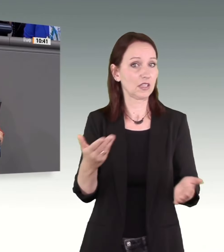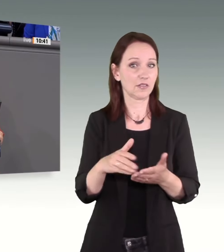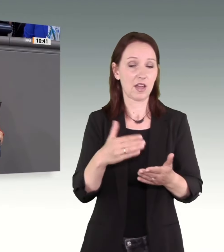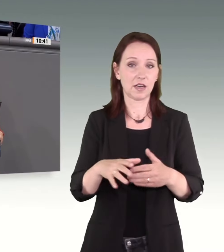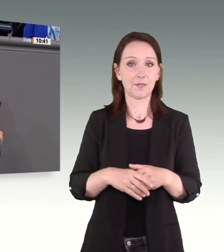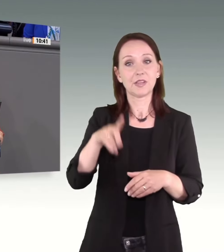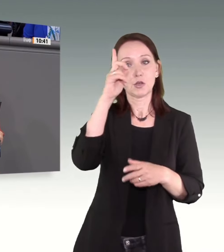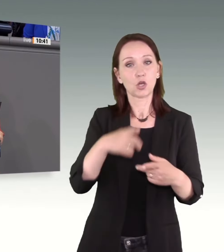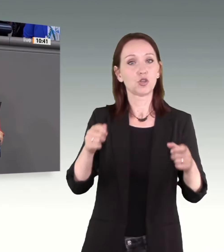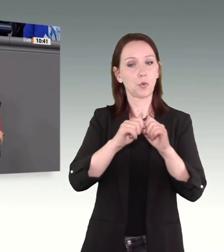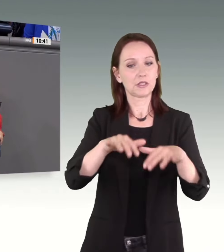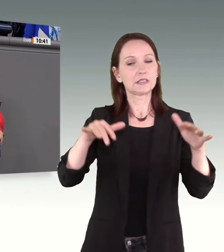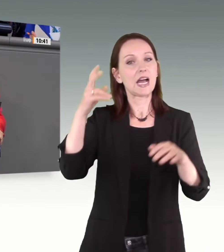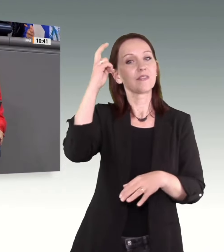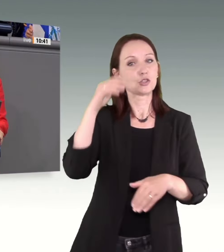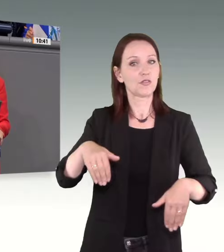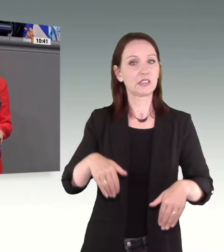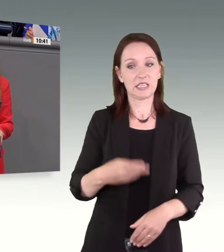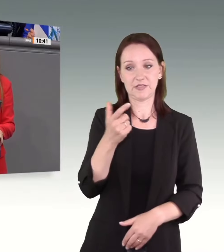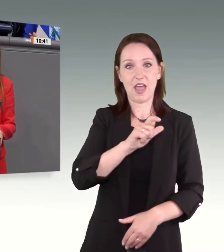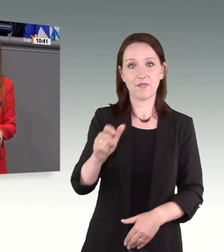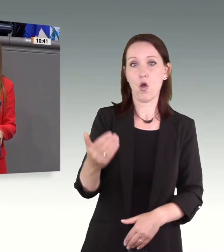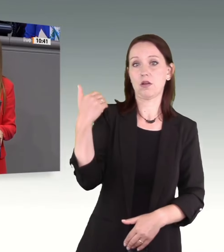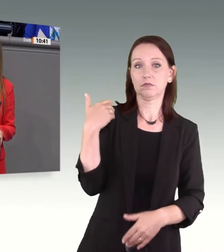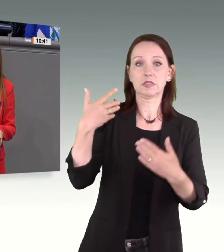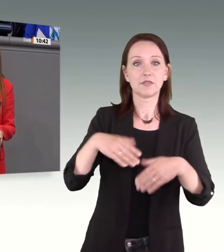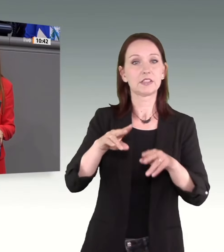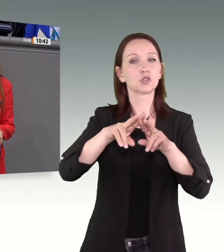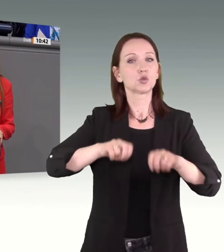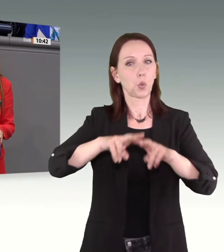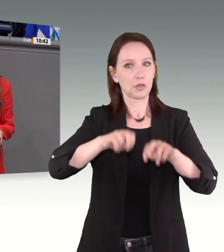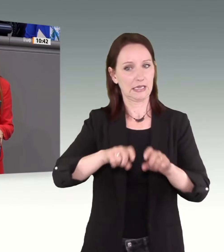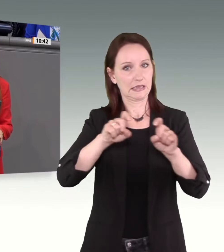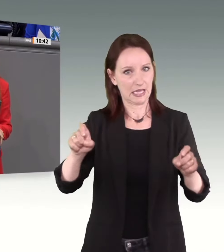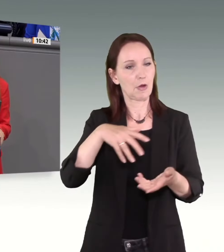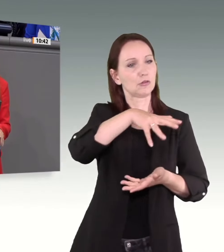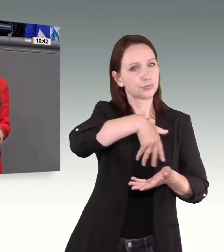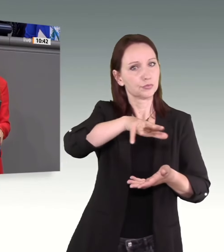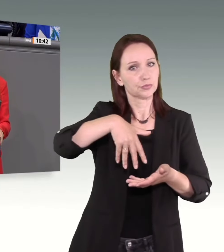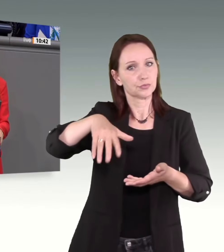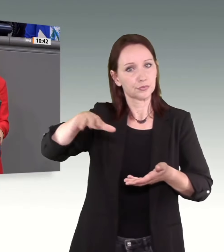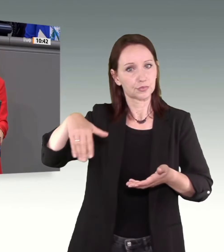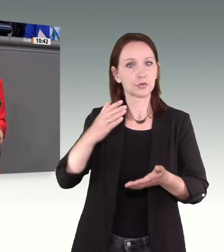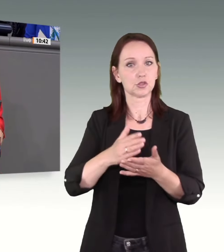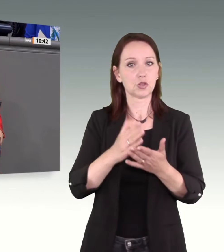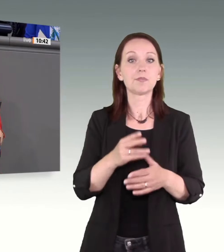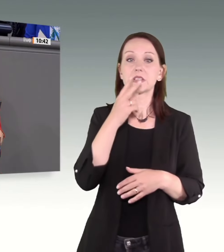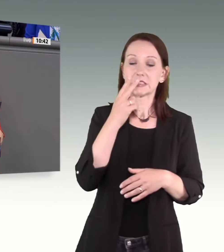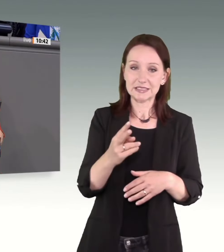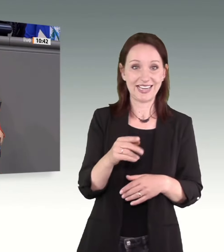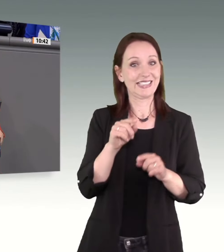hat erst vor zwei Wochen die wissenschaftlichen Studien zu diesem Thema noch einmal zusammengetragen und festgestellt,